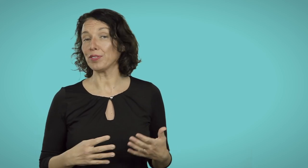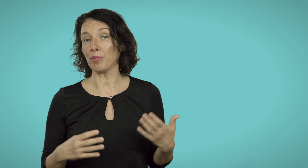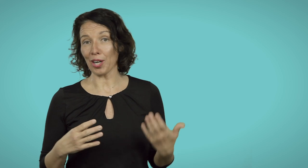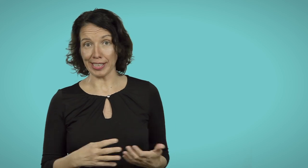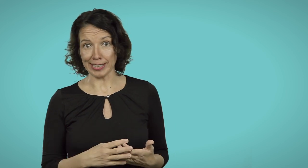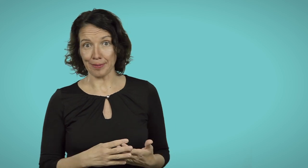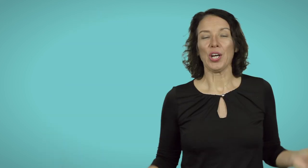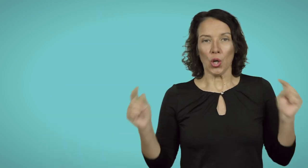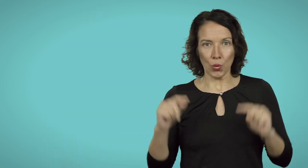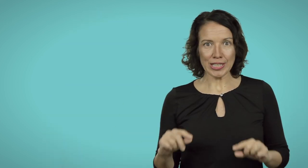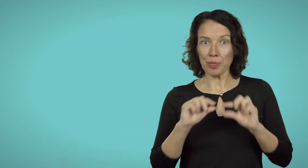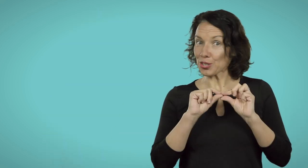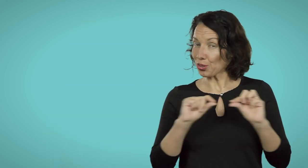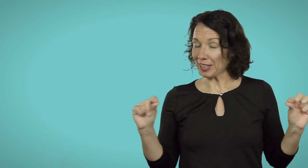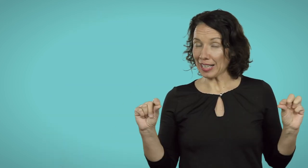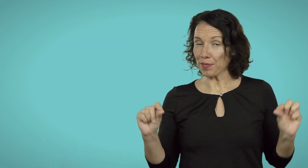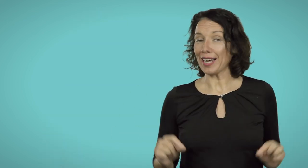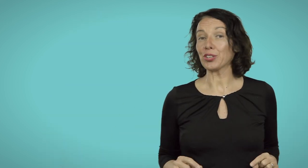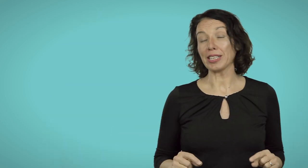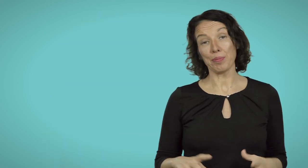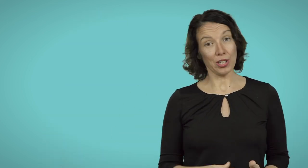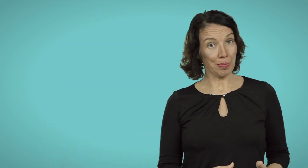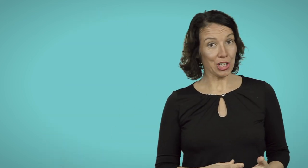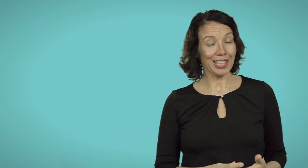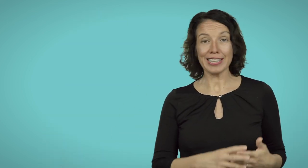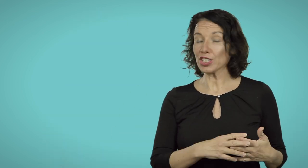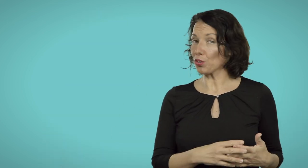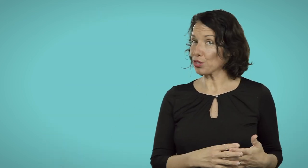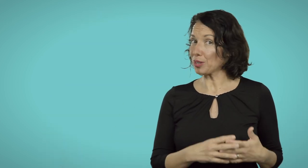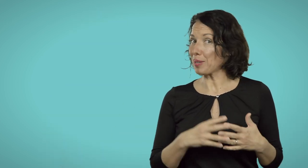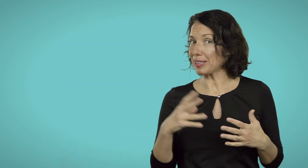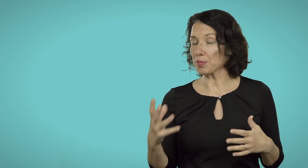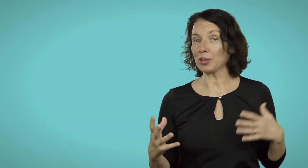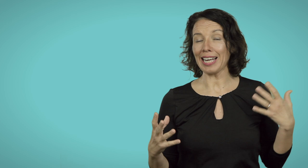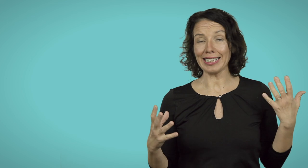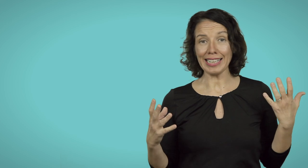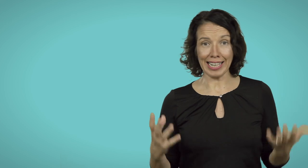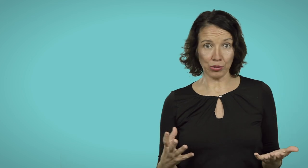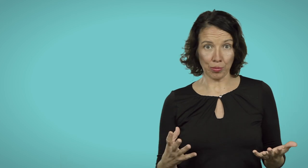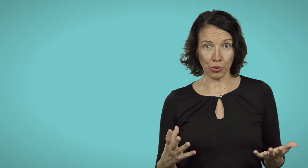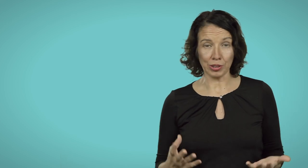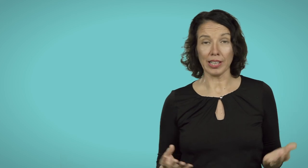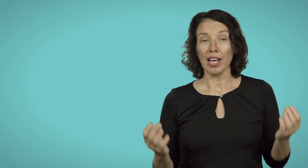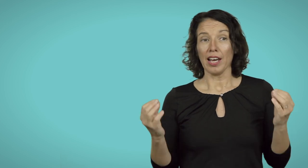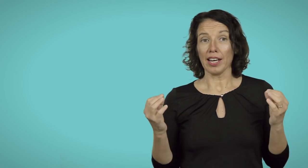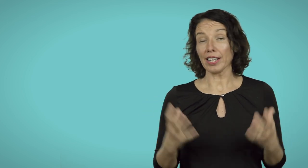Filmora X. Questo per sottolineare il fatto che gli episodi precedenti sono assolutamente spontanei e autoprodotti. Credo